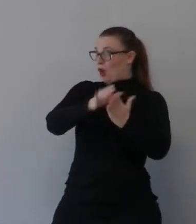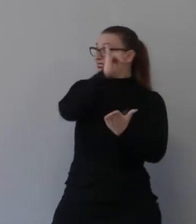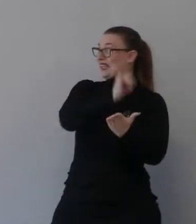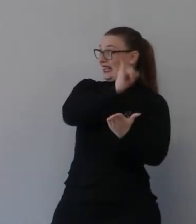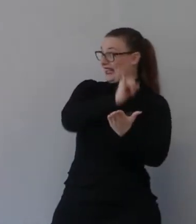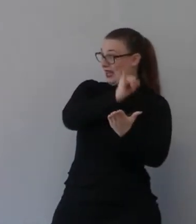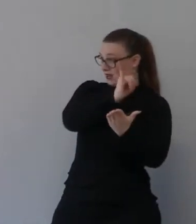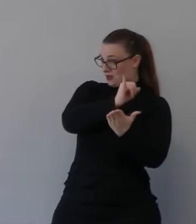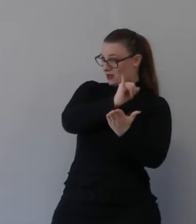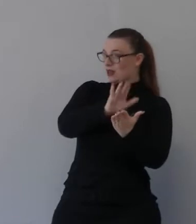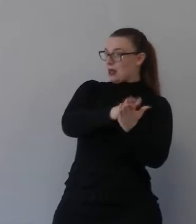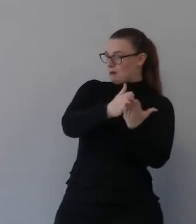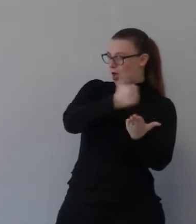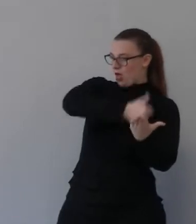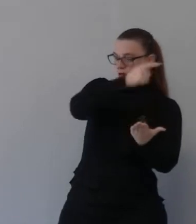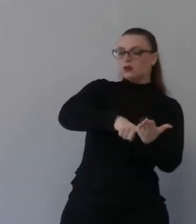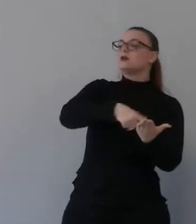uguale». Avanti.